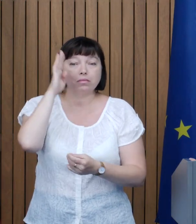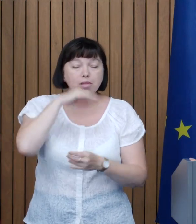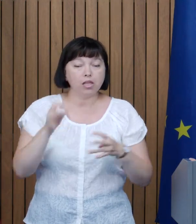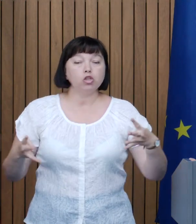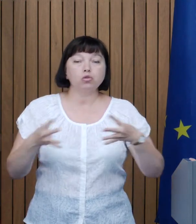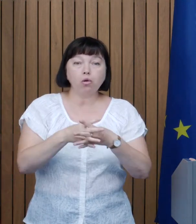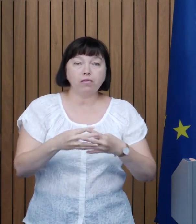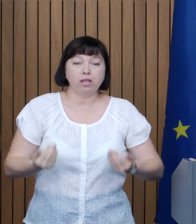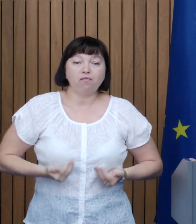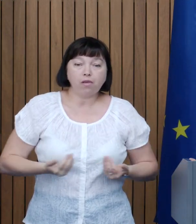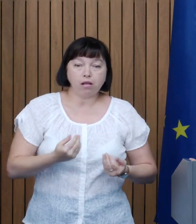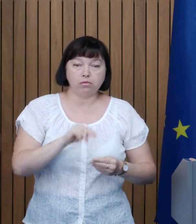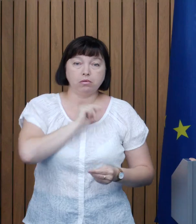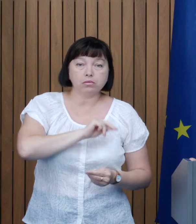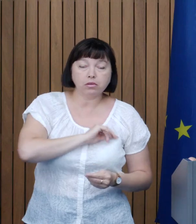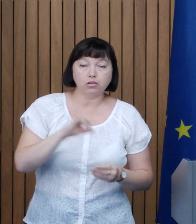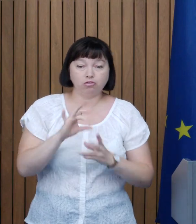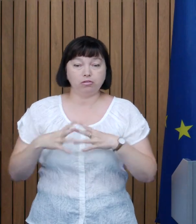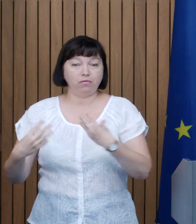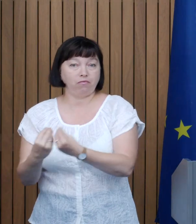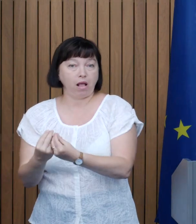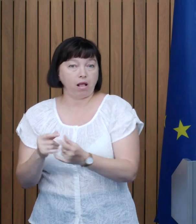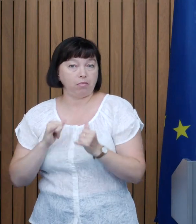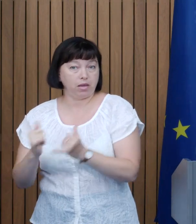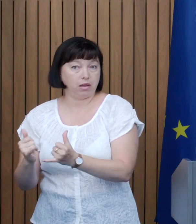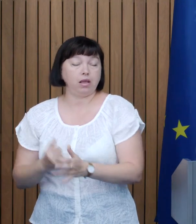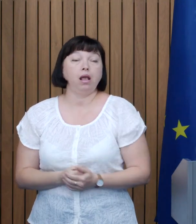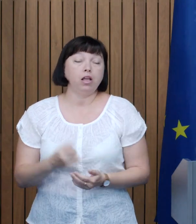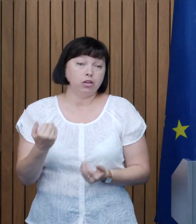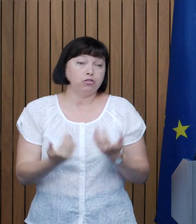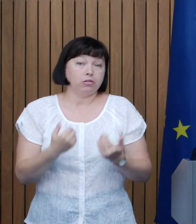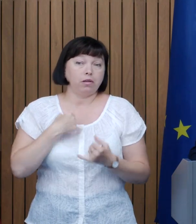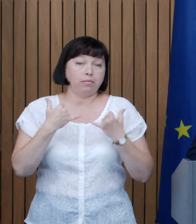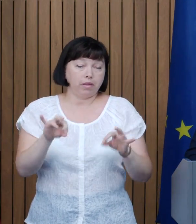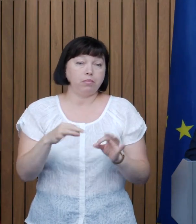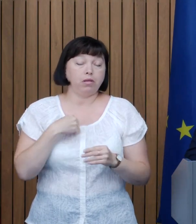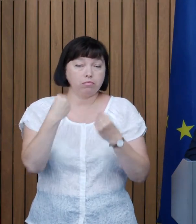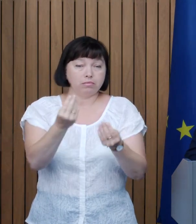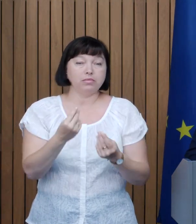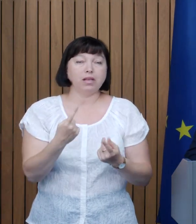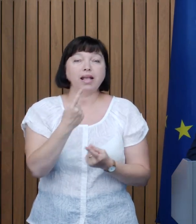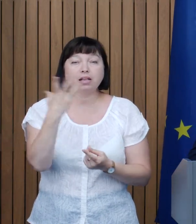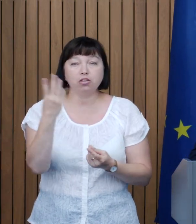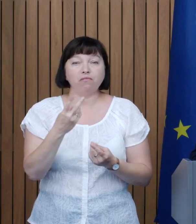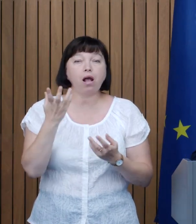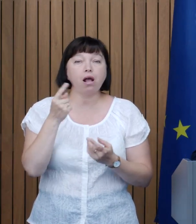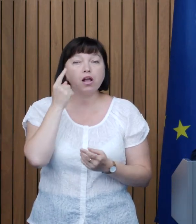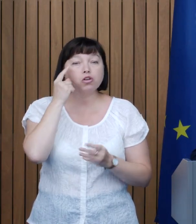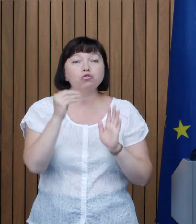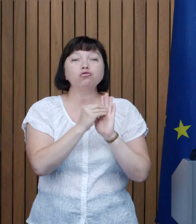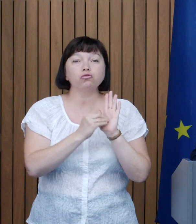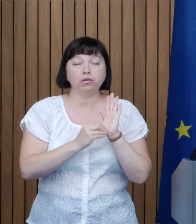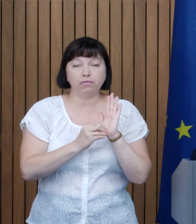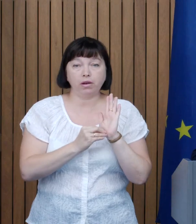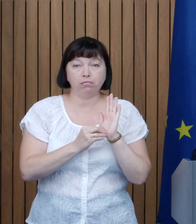frumos viața profesională cu viața de familie Și dacă o să-mi permiteți, o să vă dau câteva cifre care vorbesc de la